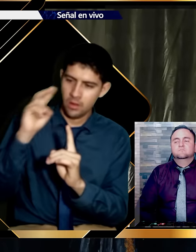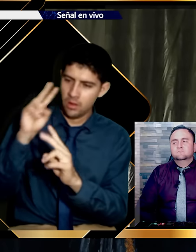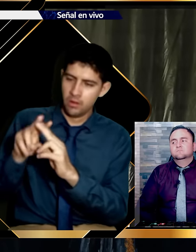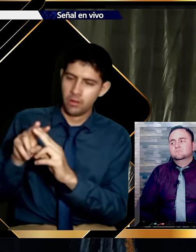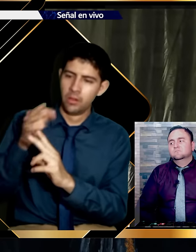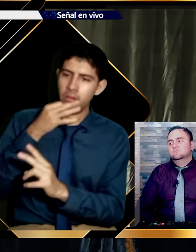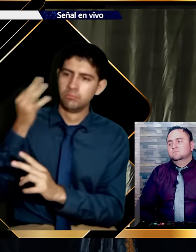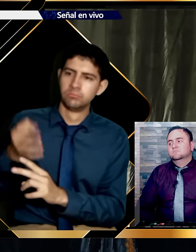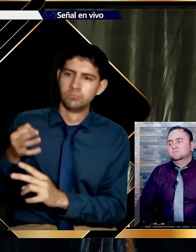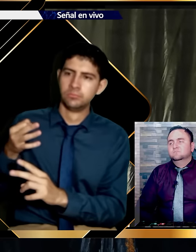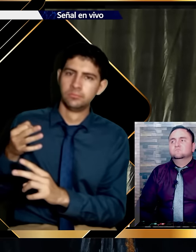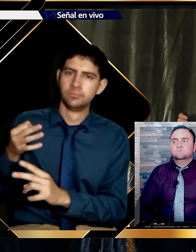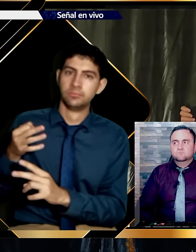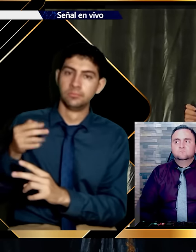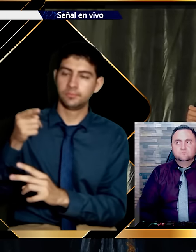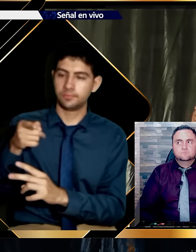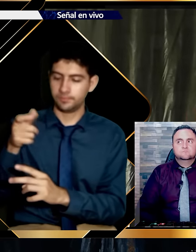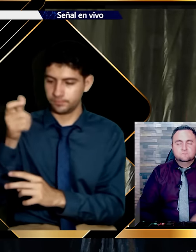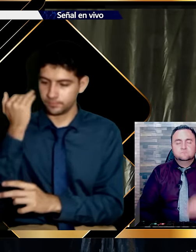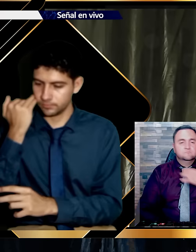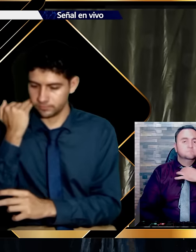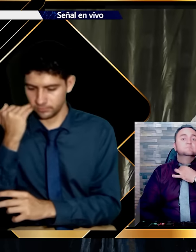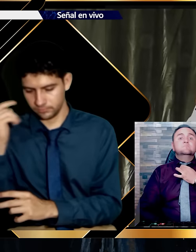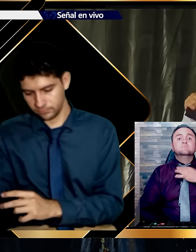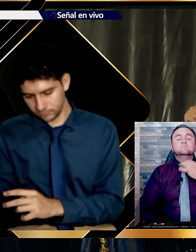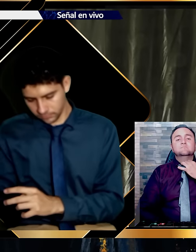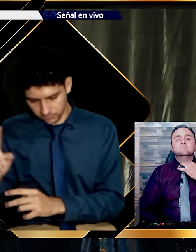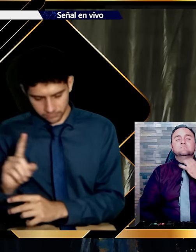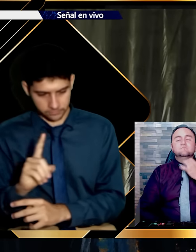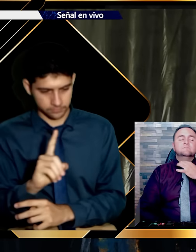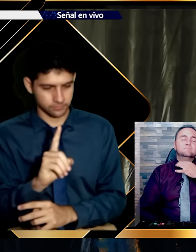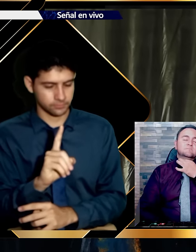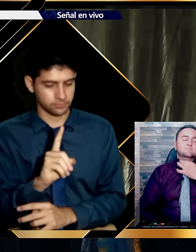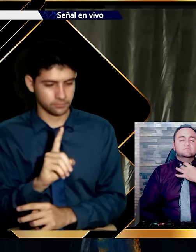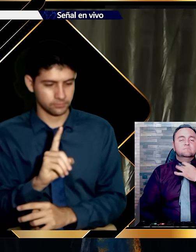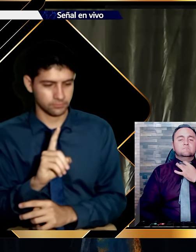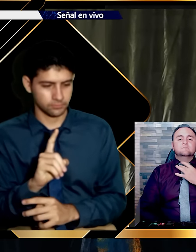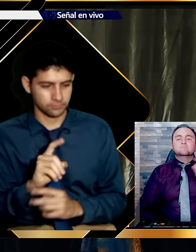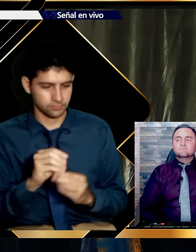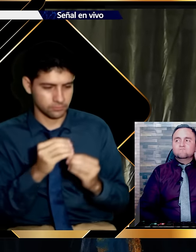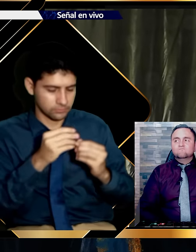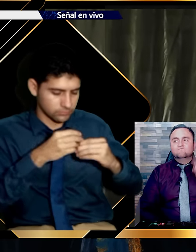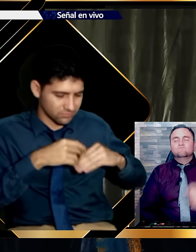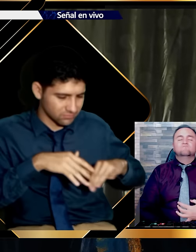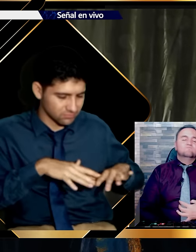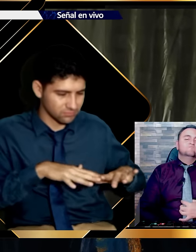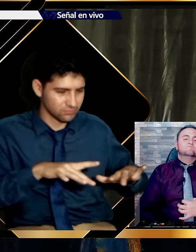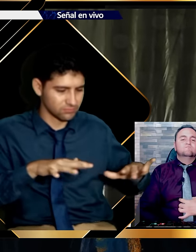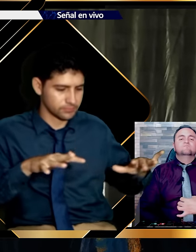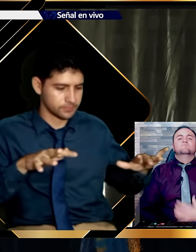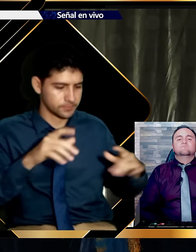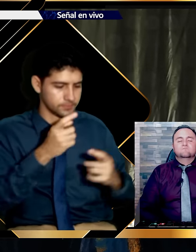encontró con la verdad. Y llena de alegría. Esa mujer derramó su costoso perfume. Y Judas tomó la vocería para decir.